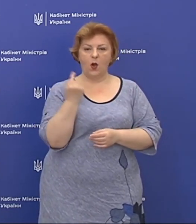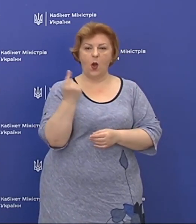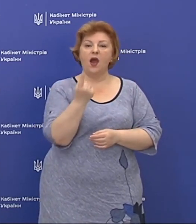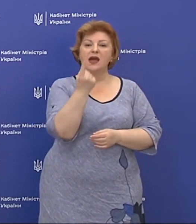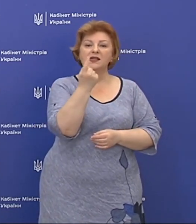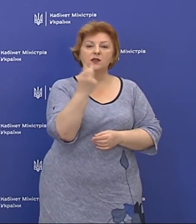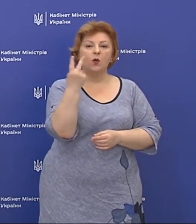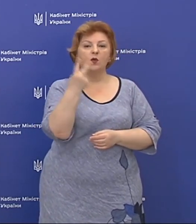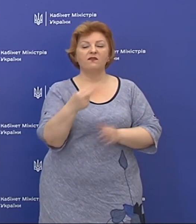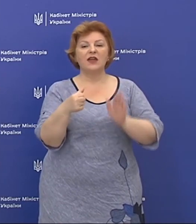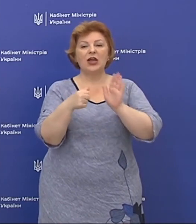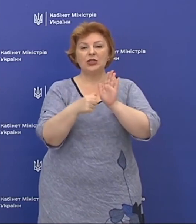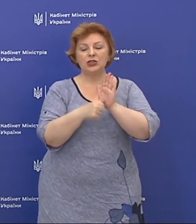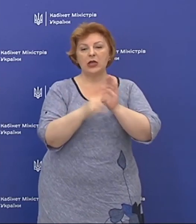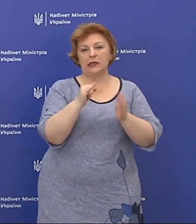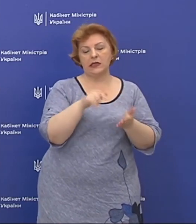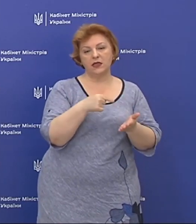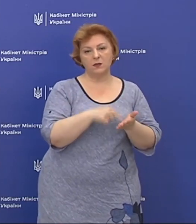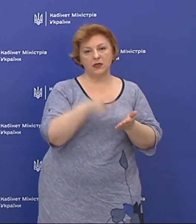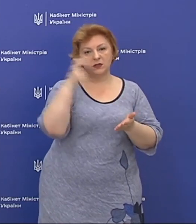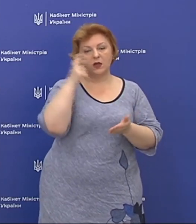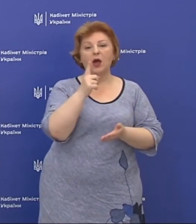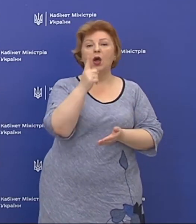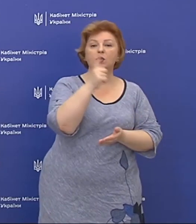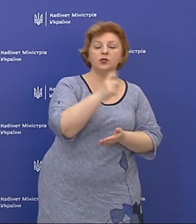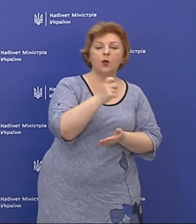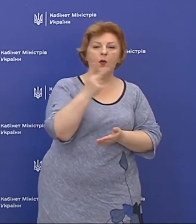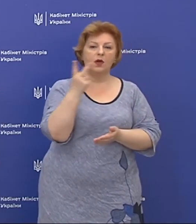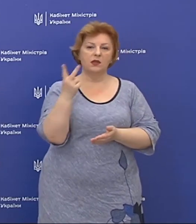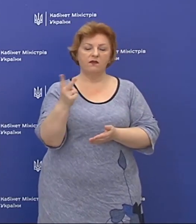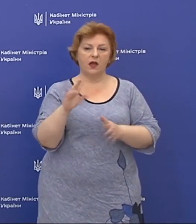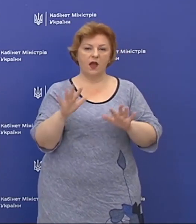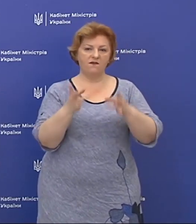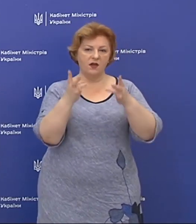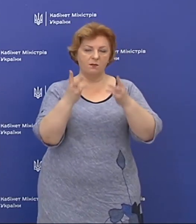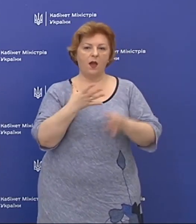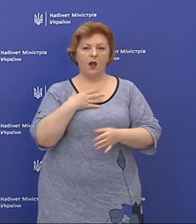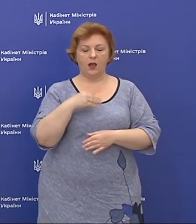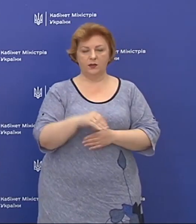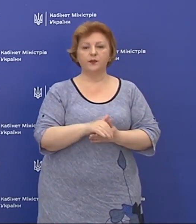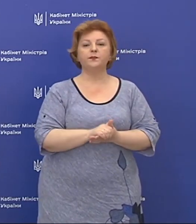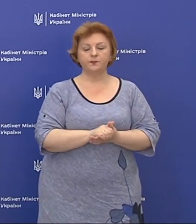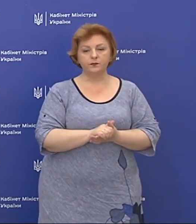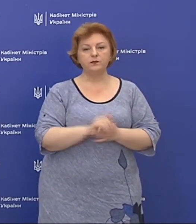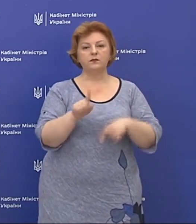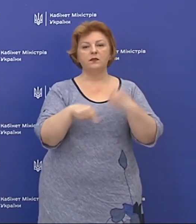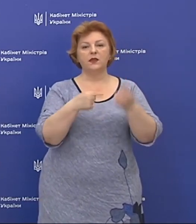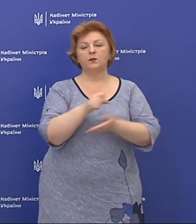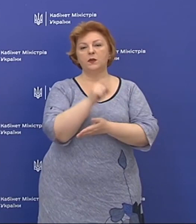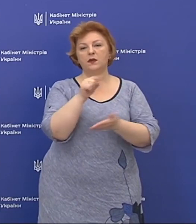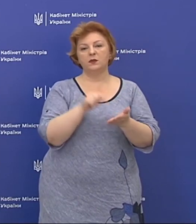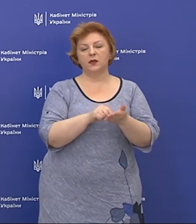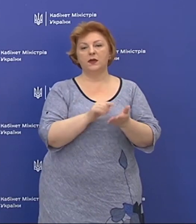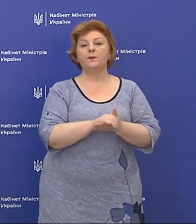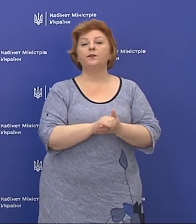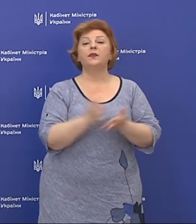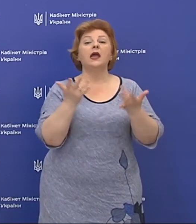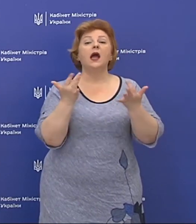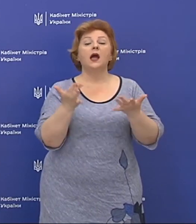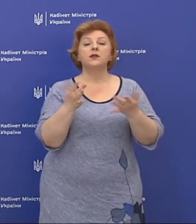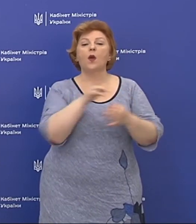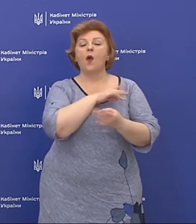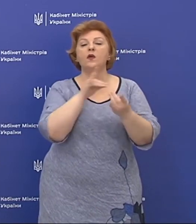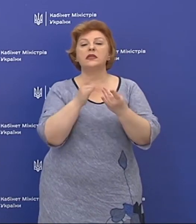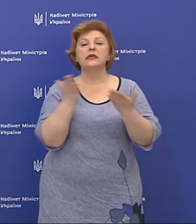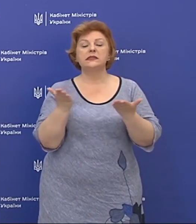126 і місто Київ – 102 випадки. Дякуємо. Наступне запитання. У скількох